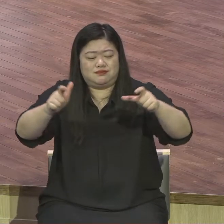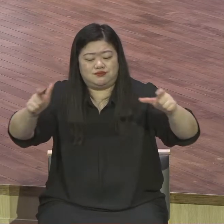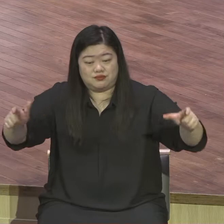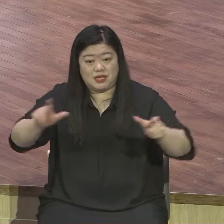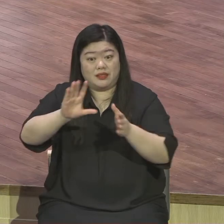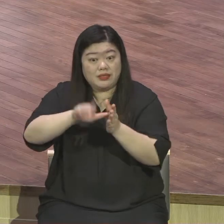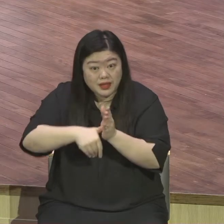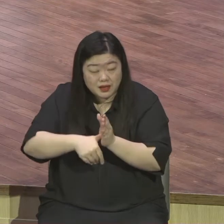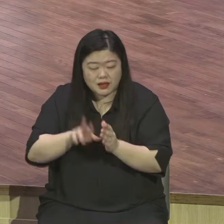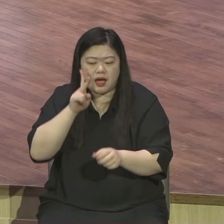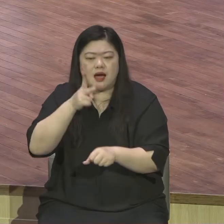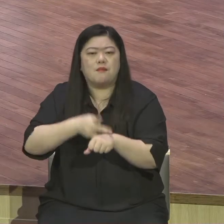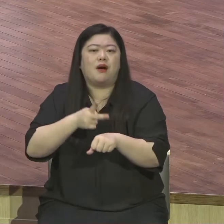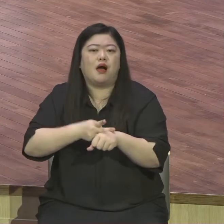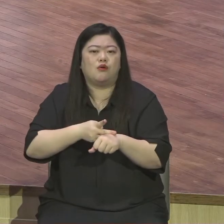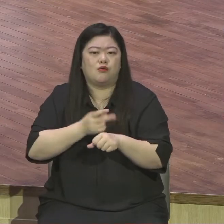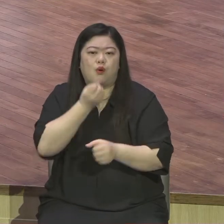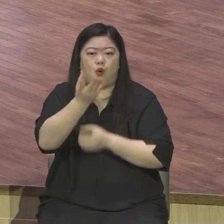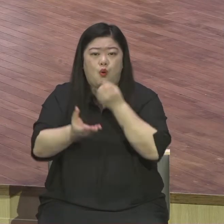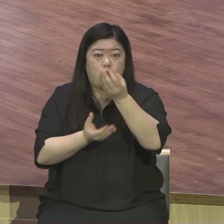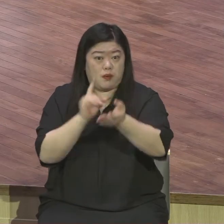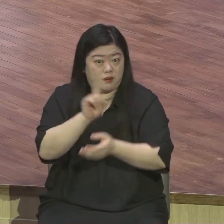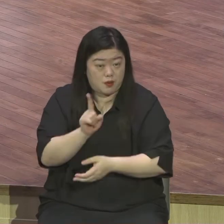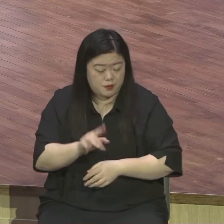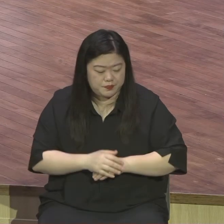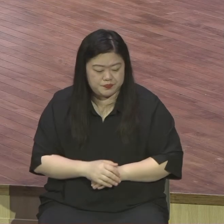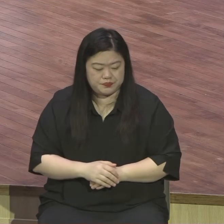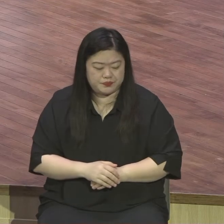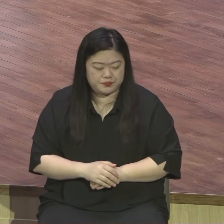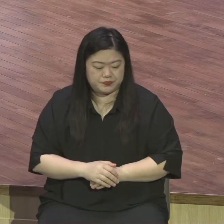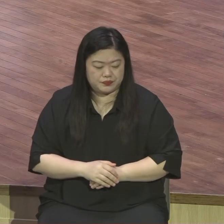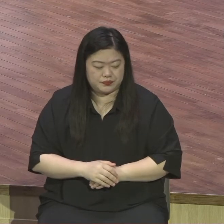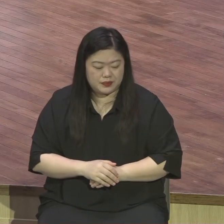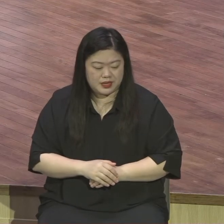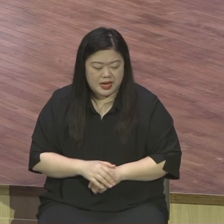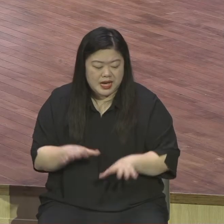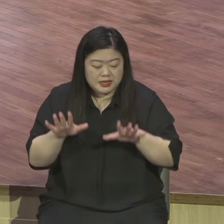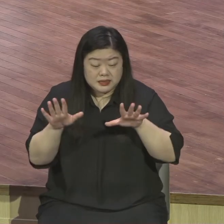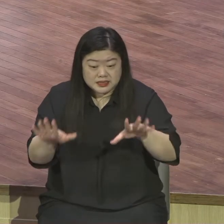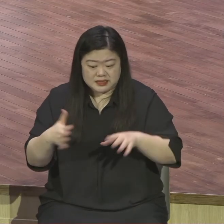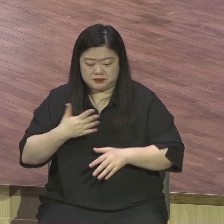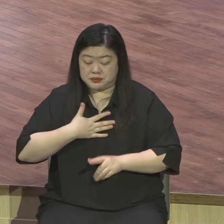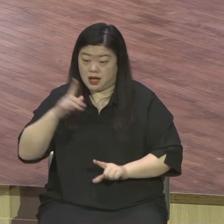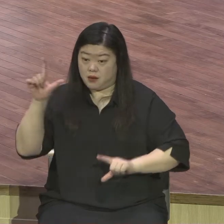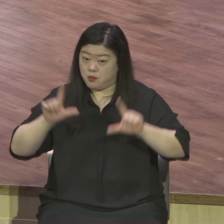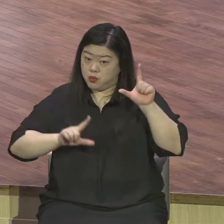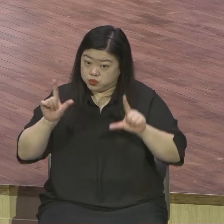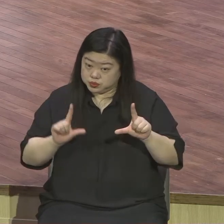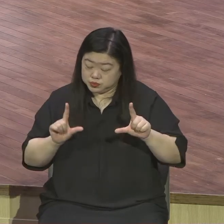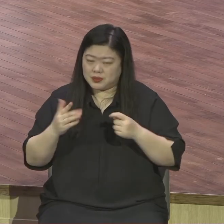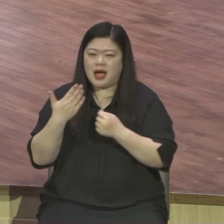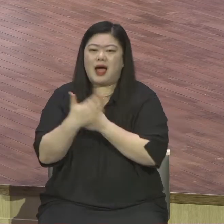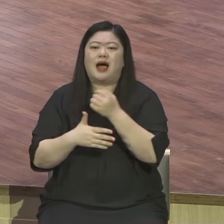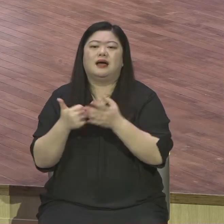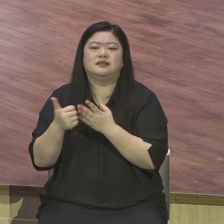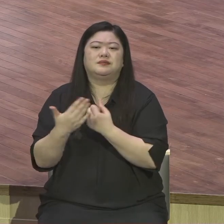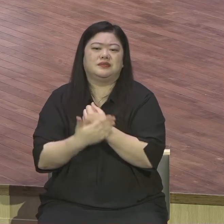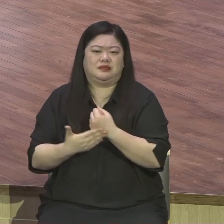그러나 내가 나된 것은 하나님의 은혜로 된 것이니 내게 주신 그의